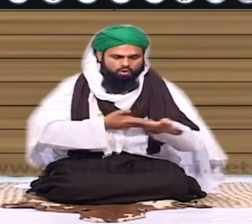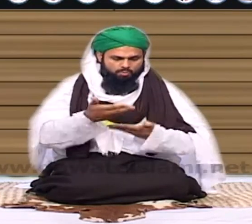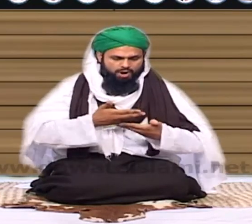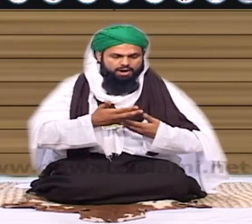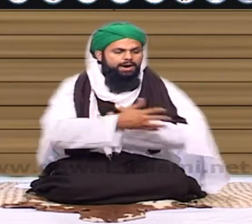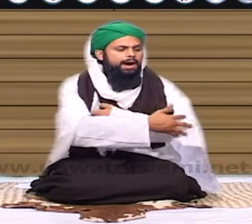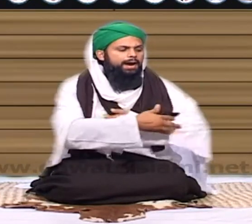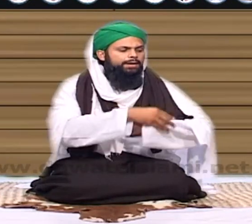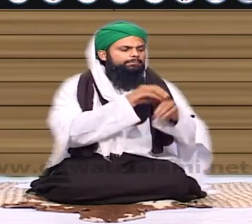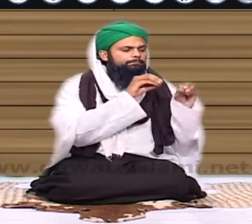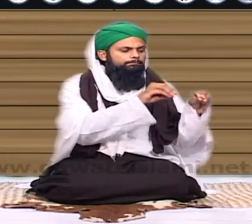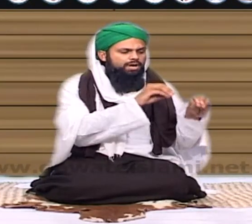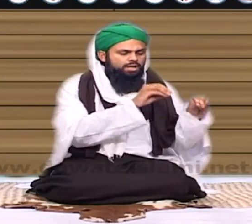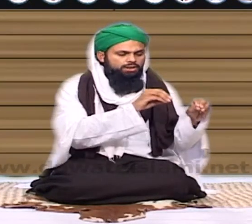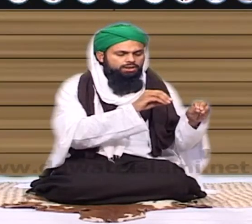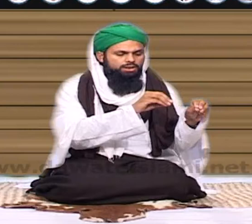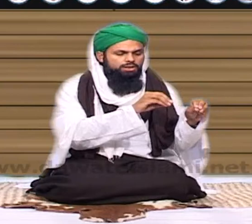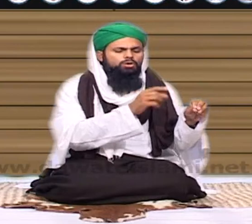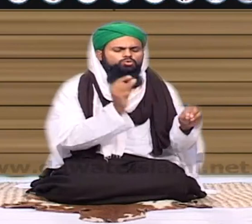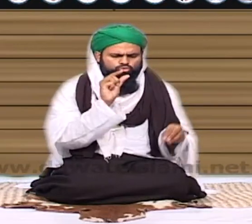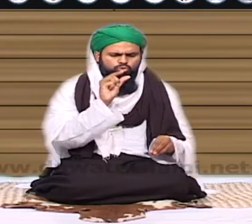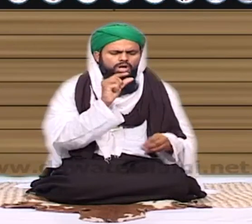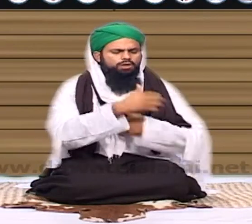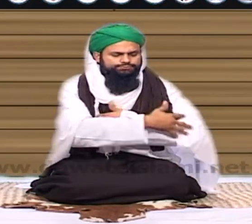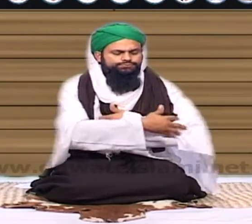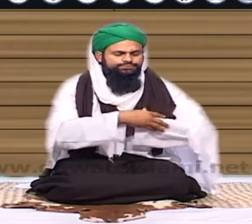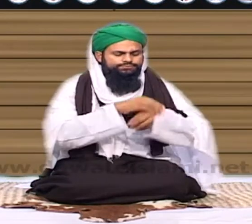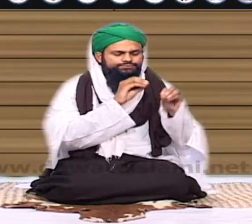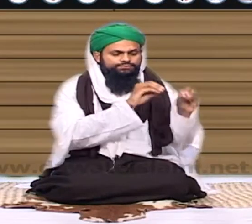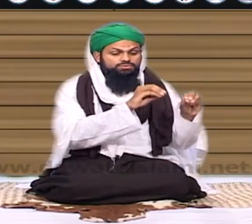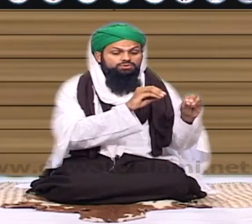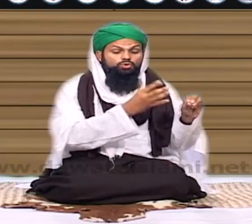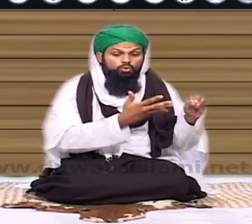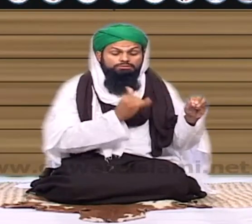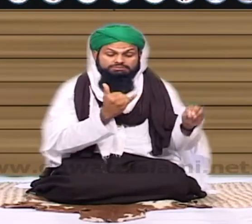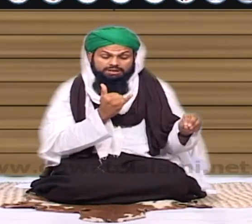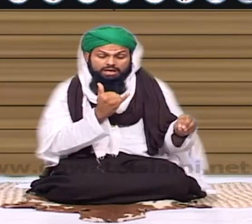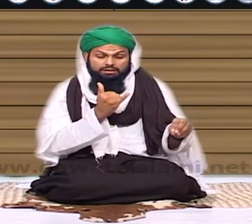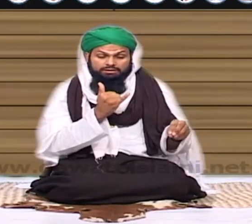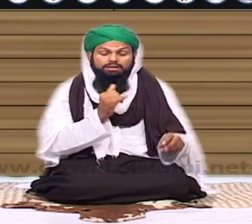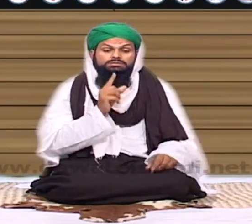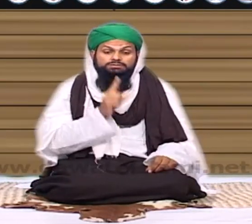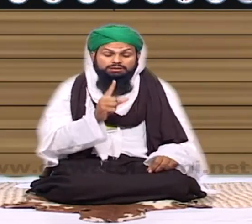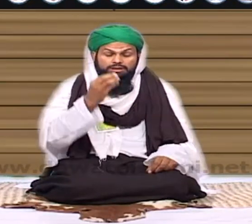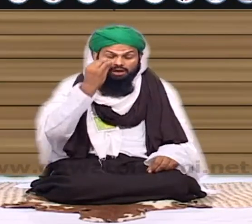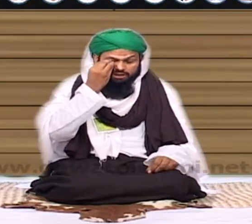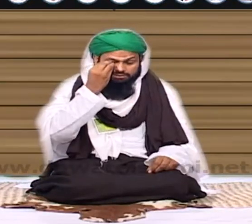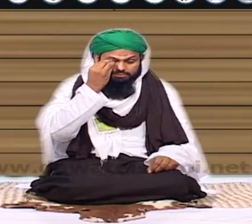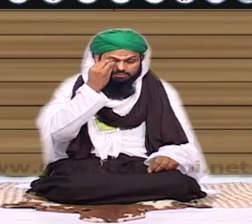صدقہ کر دیا کرو جو تاجیر اس کو درست دیا گیا کہ روزی نہ کچھ نہ کچھ وہ صدقہ کر دے تاکہ جو ضائد سکتی قسمیں